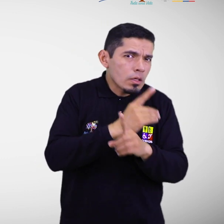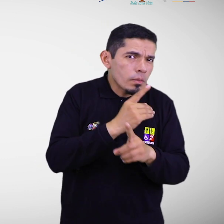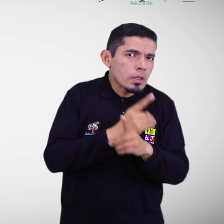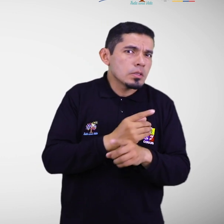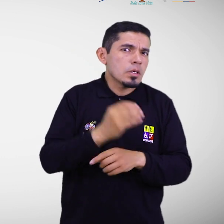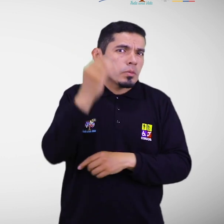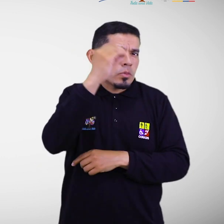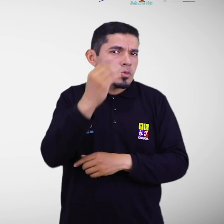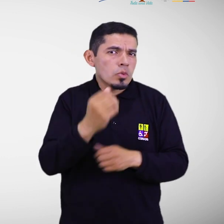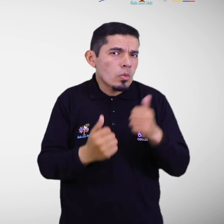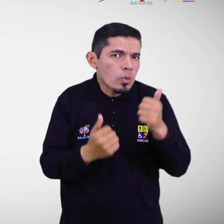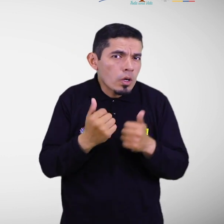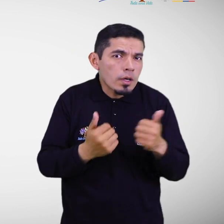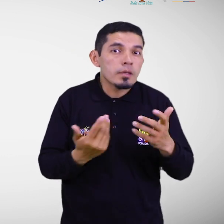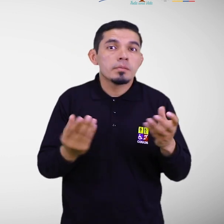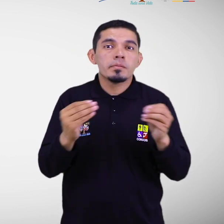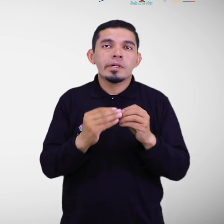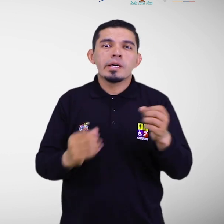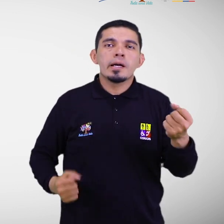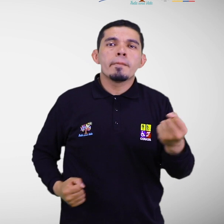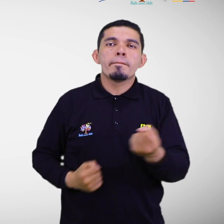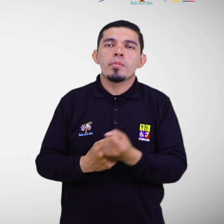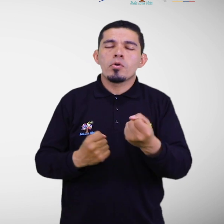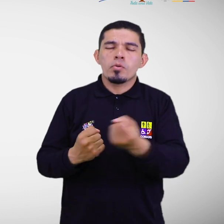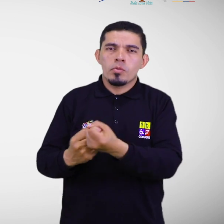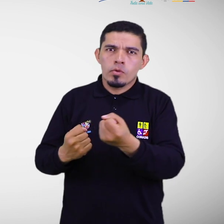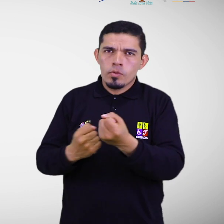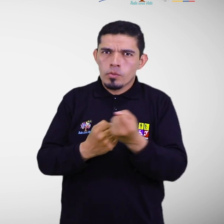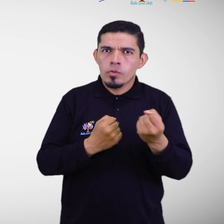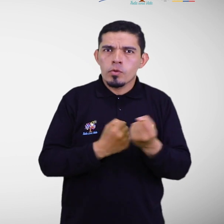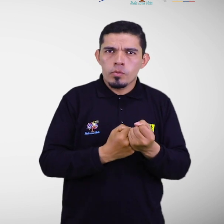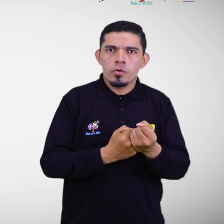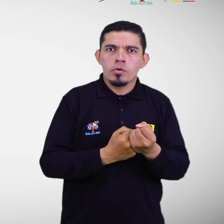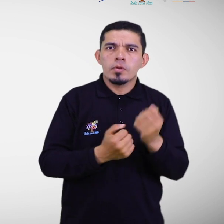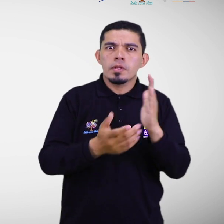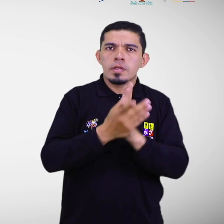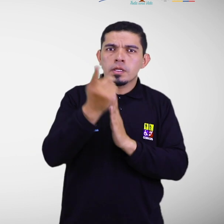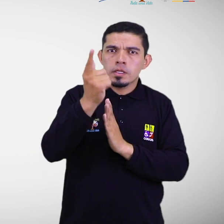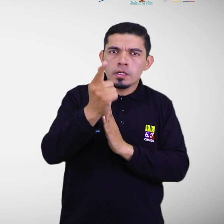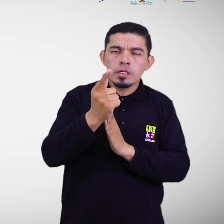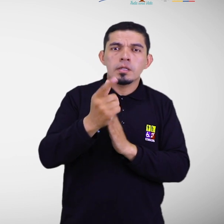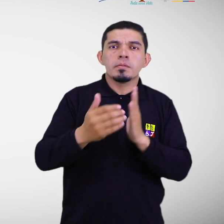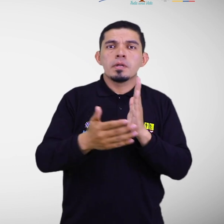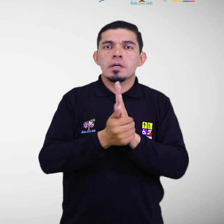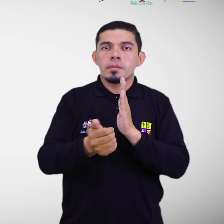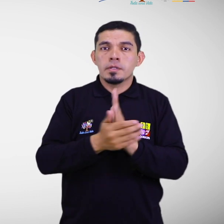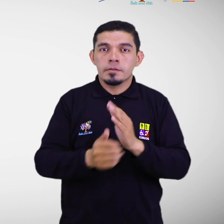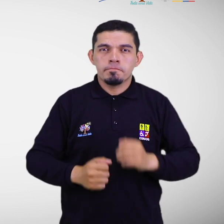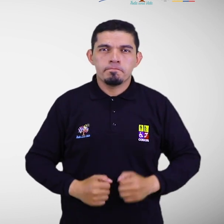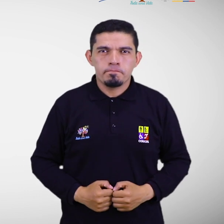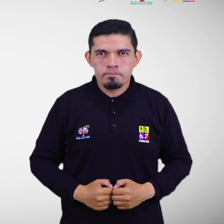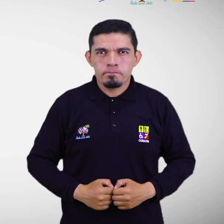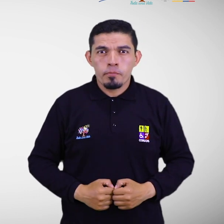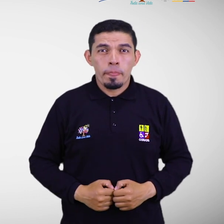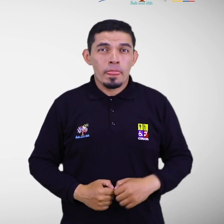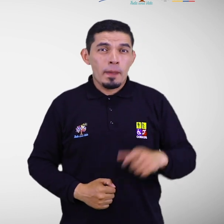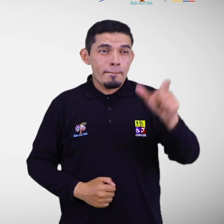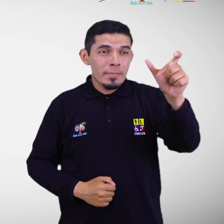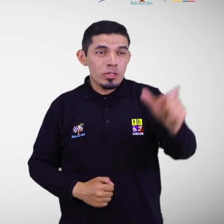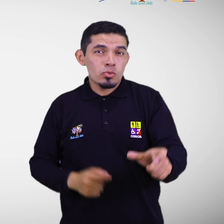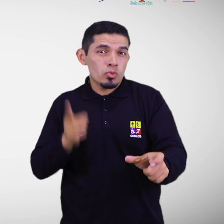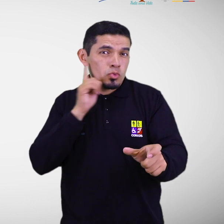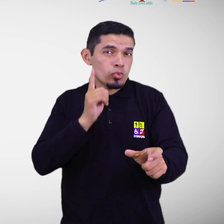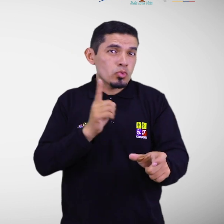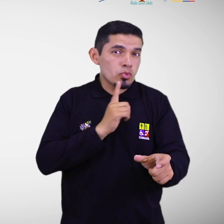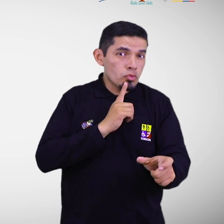brindarles servicios de cuidado y apoyo a la par que se fortalecen sus destrezas y capacidades. De existir personas sordas,